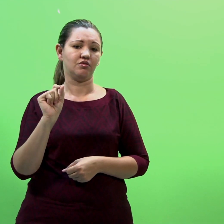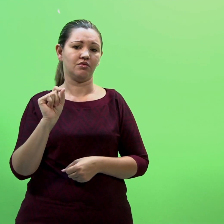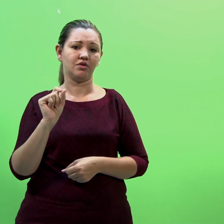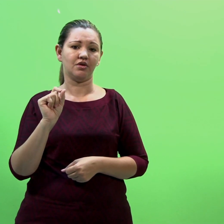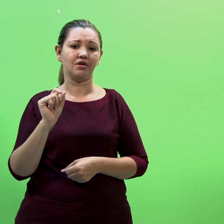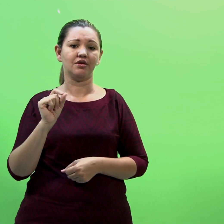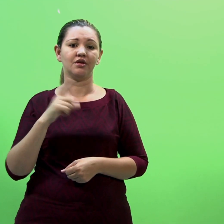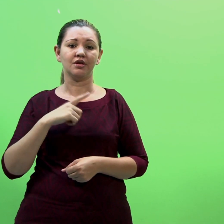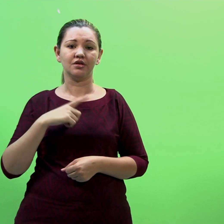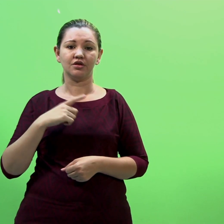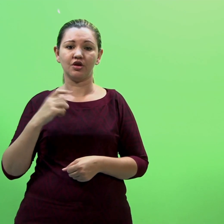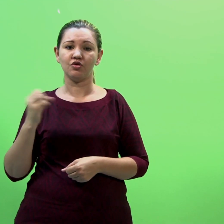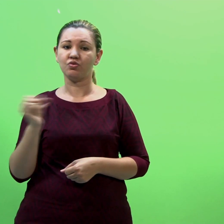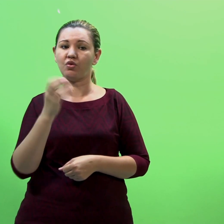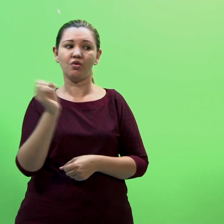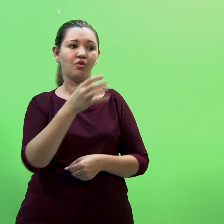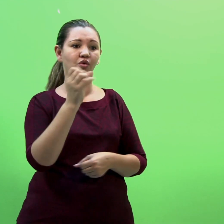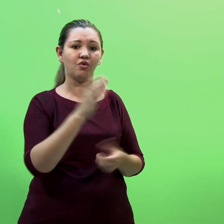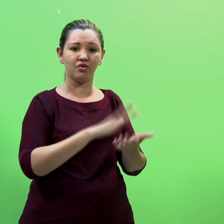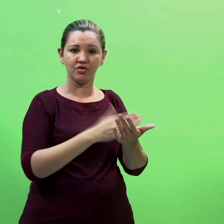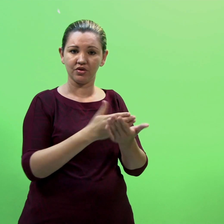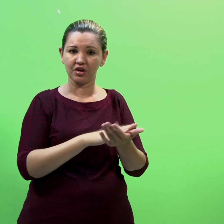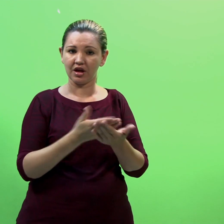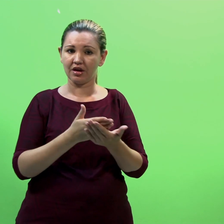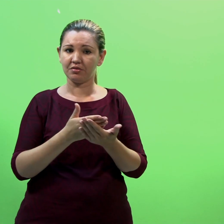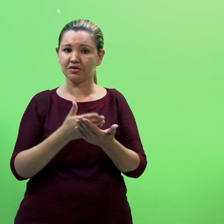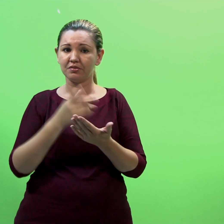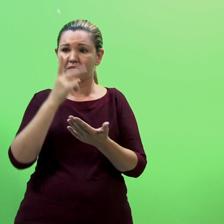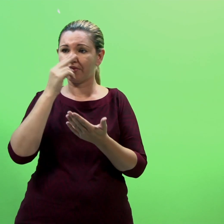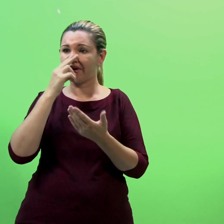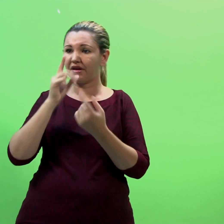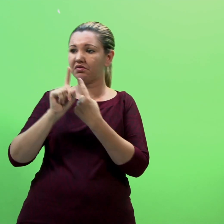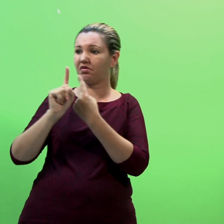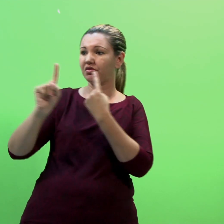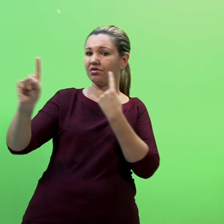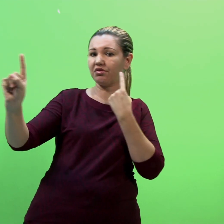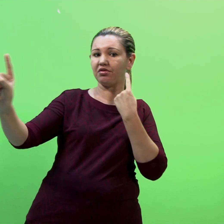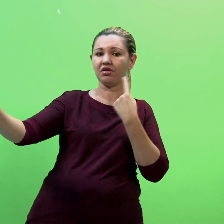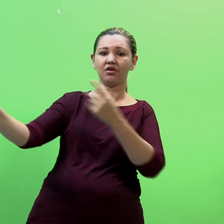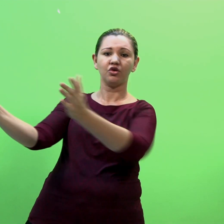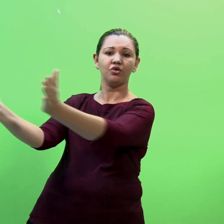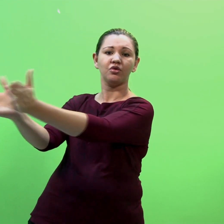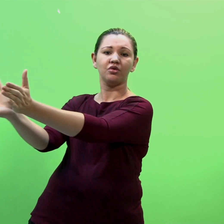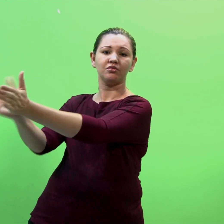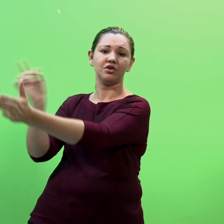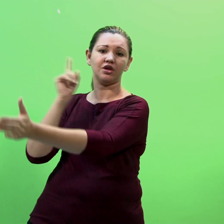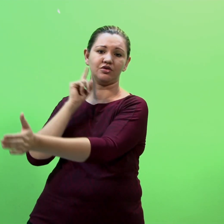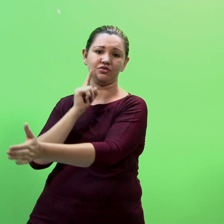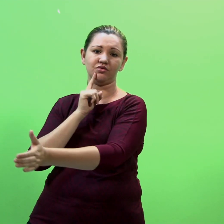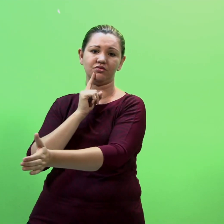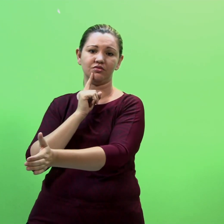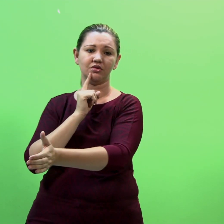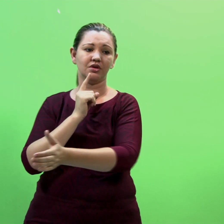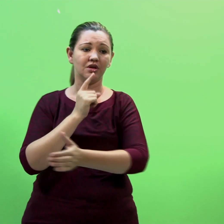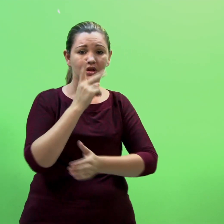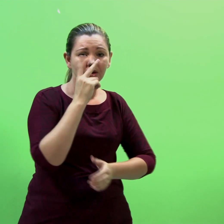Quando disse que o crescente afastamento dos novos intérpretes de Libras Da convivência com a comunidade surda